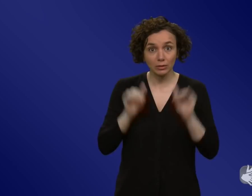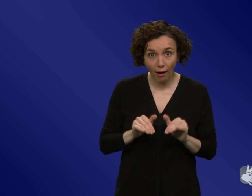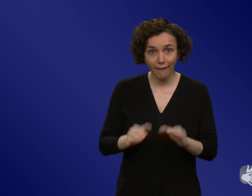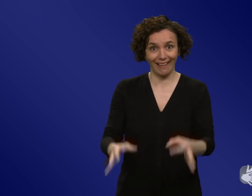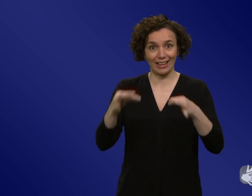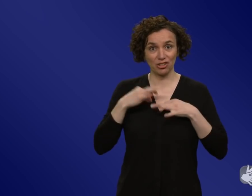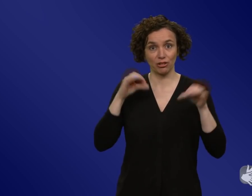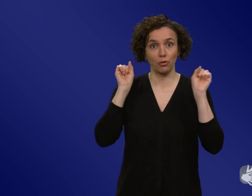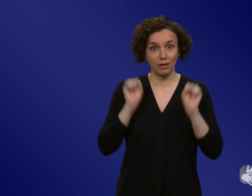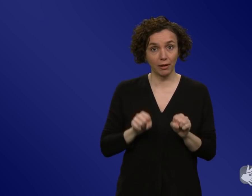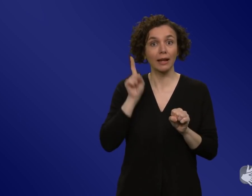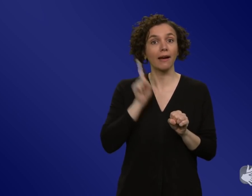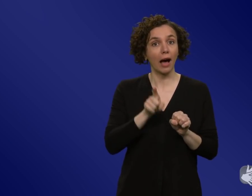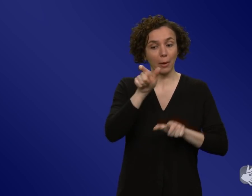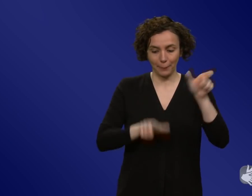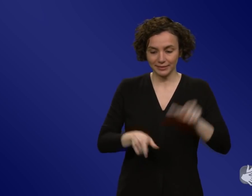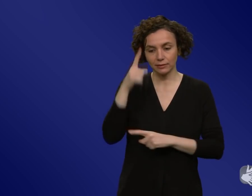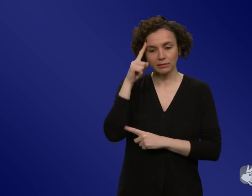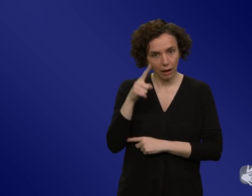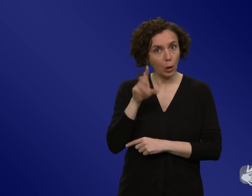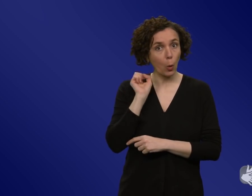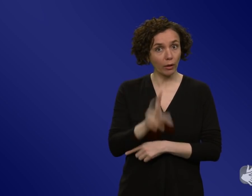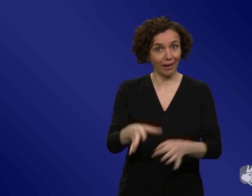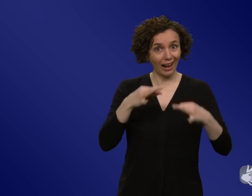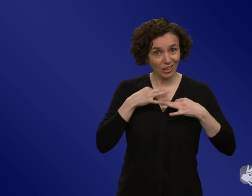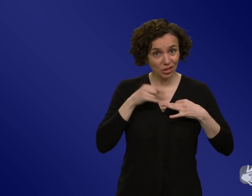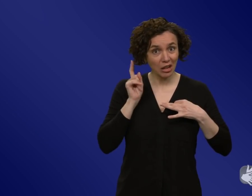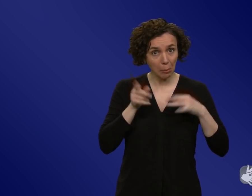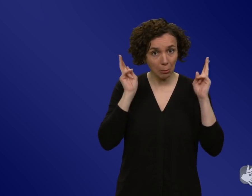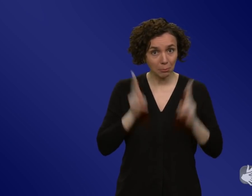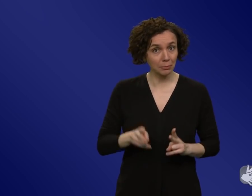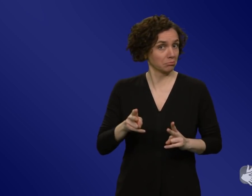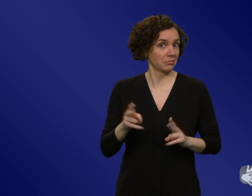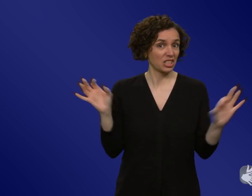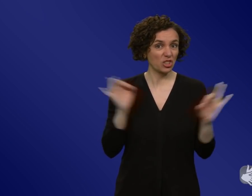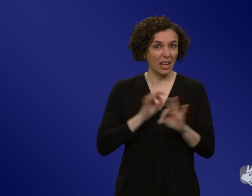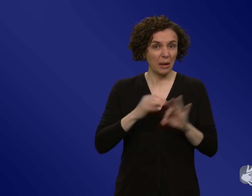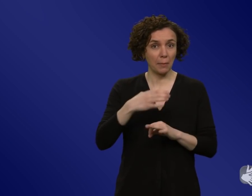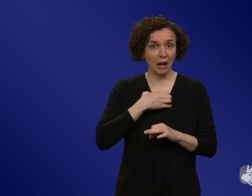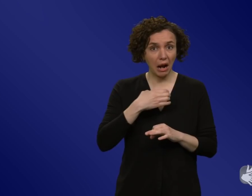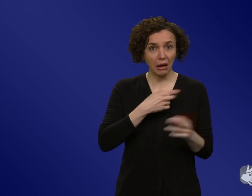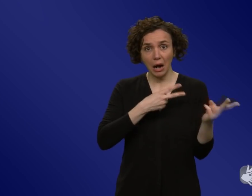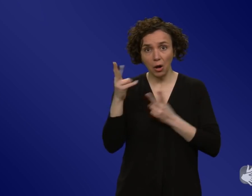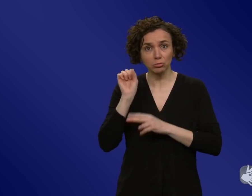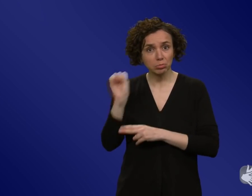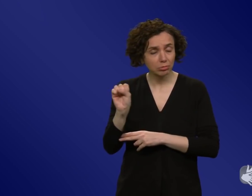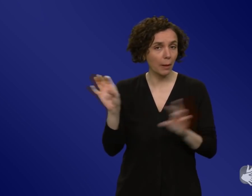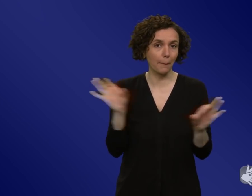Leute denken, wenn ich es bekomme, dann wird es vermutlich nicht so schlimm sein. Wir sehen ja auch weniger Hospitalisierung als noch bei Delta.